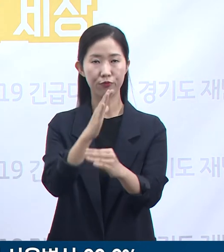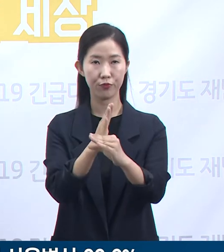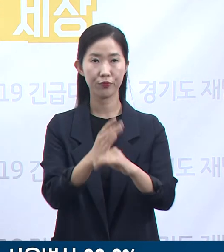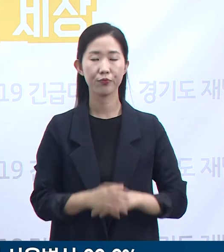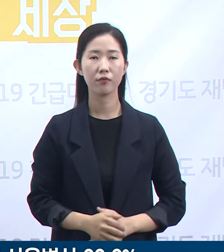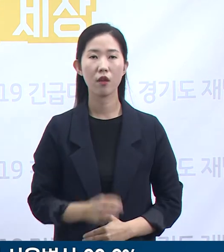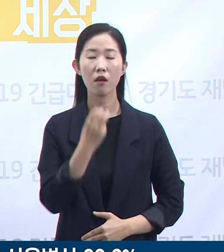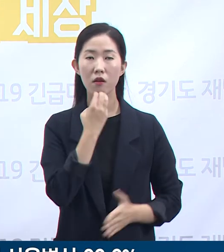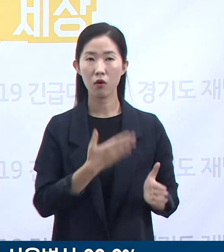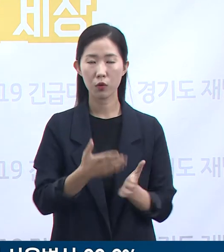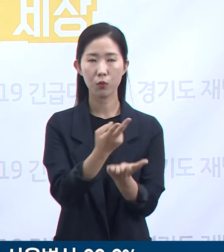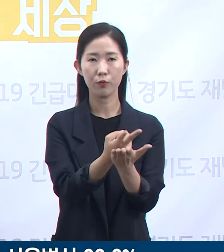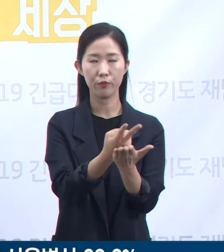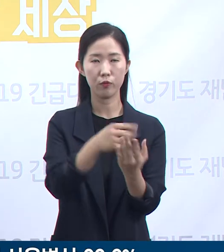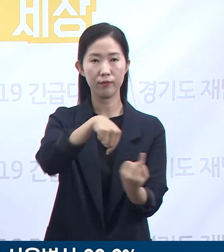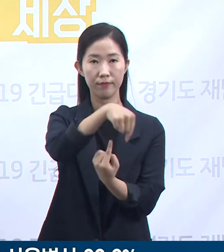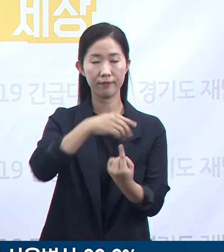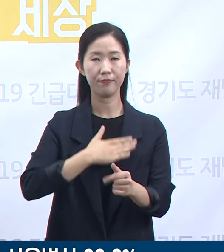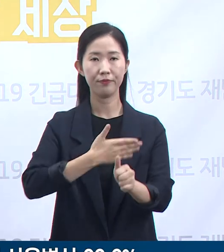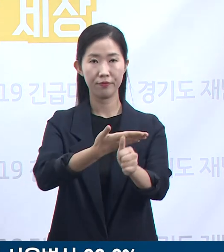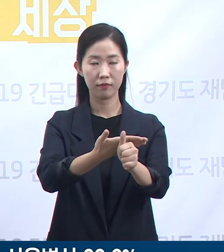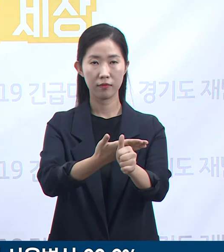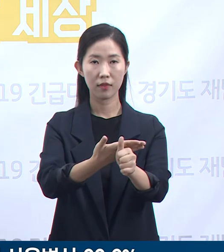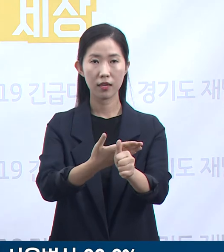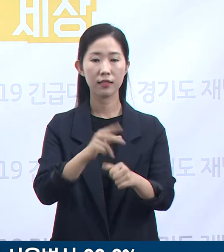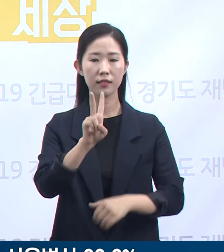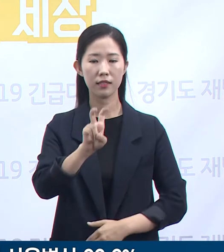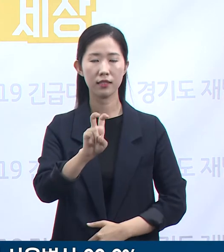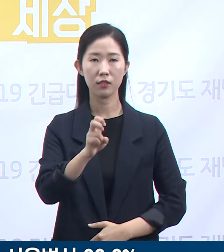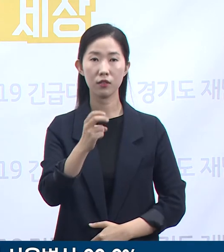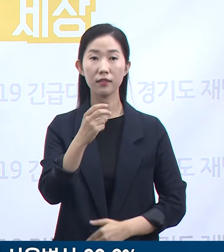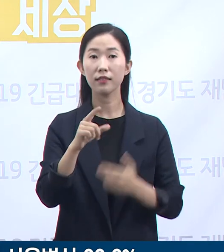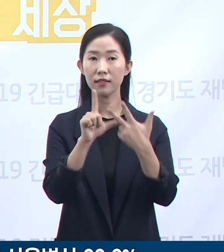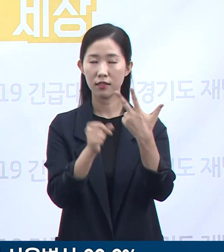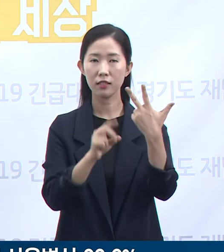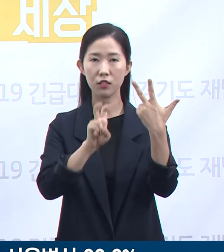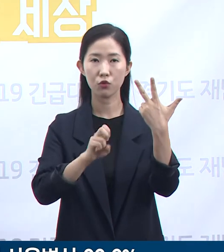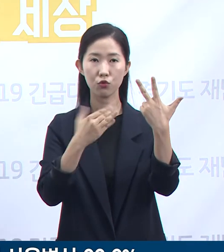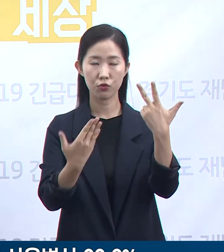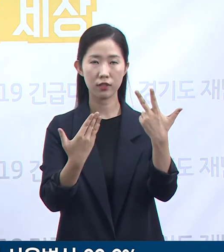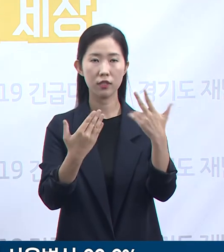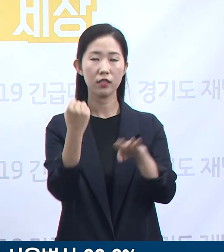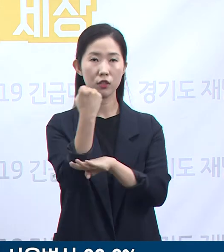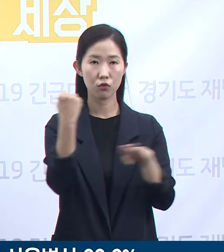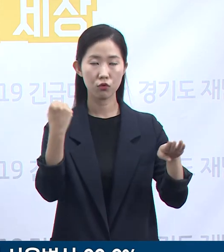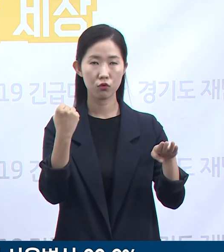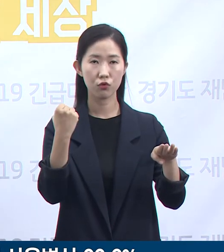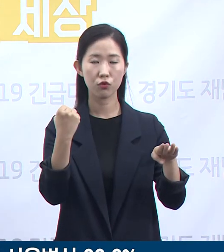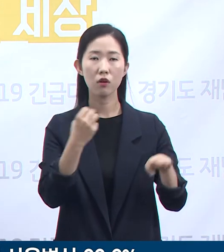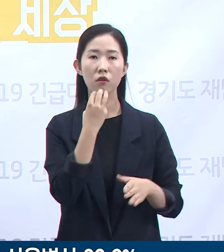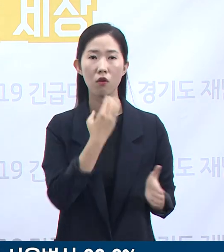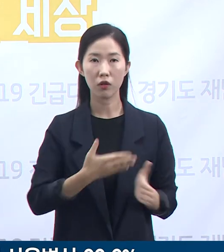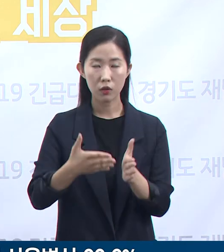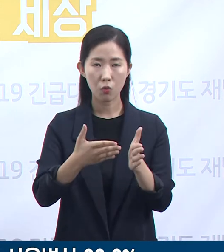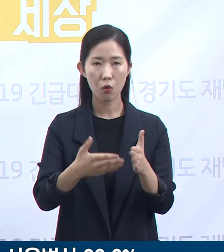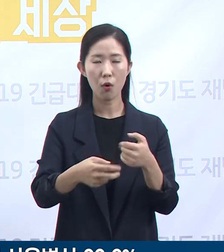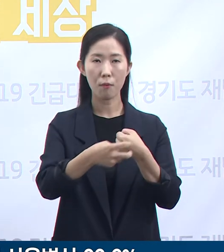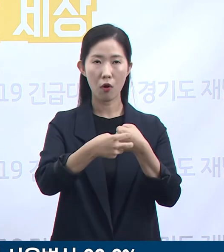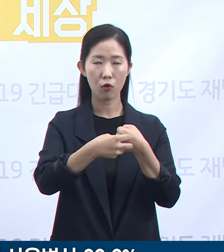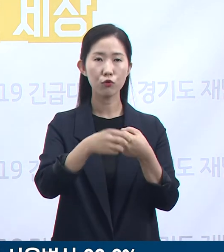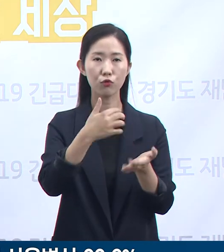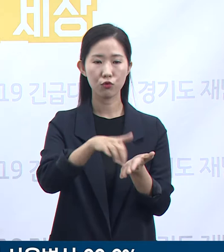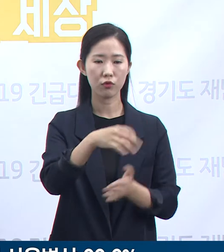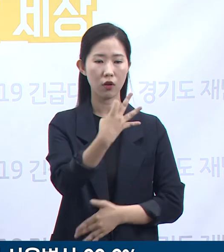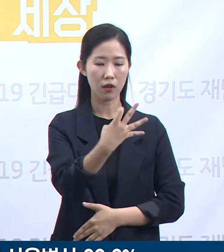7월 29일 0시 기준 경기도는 총 14개 병원에 540개의 확진자 치료 병상을 확보하고 있으며